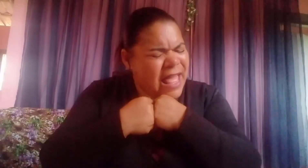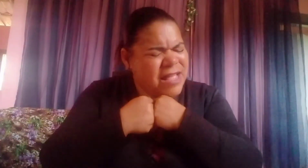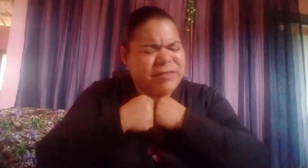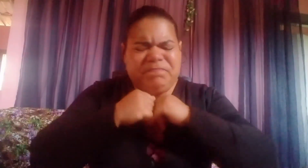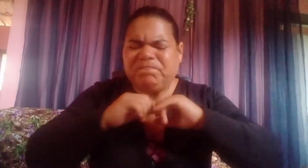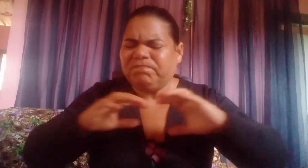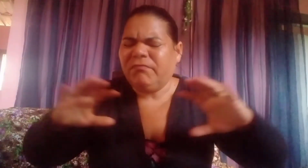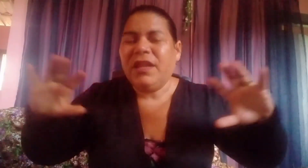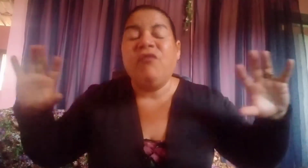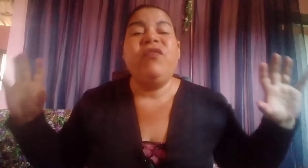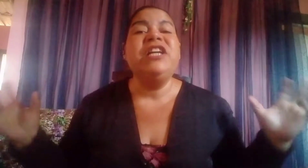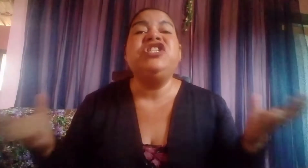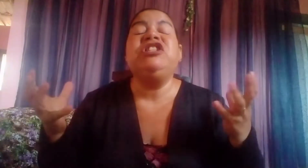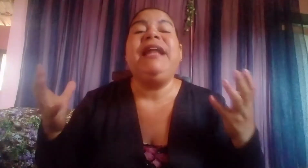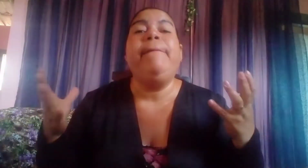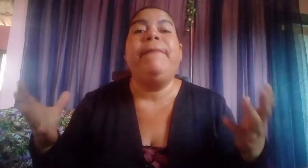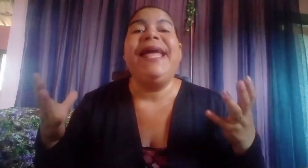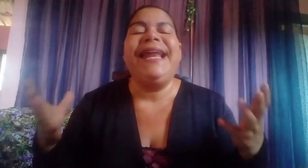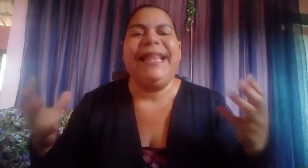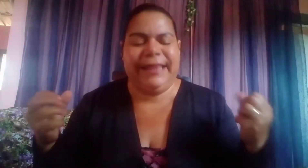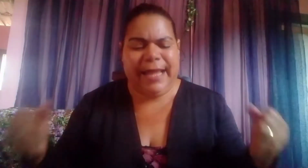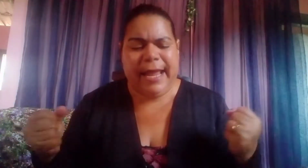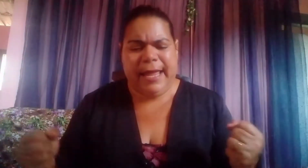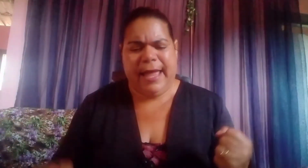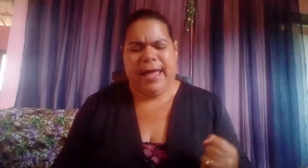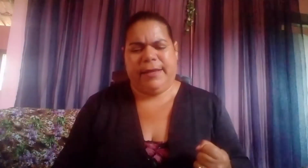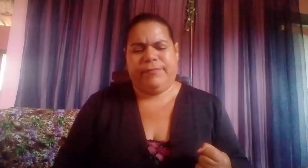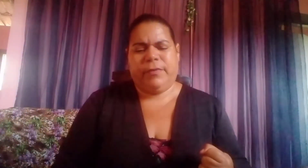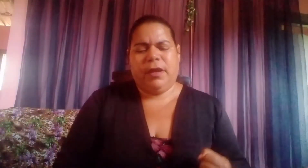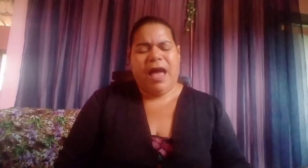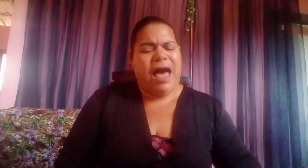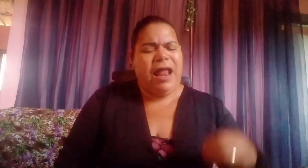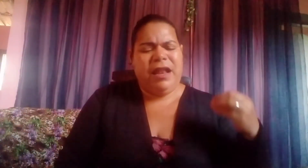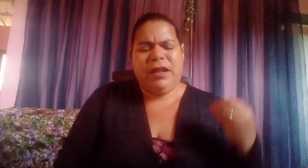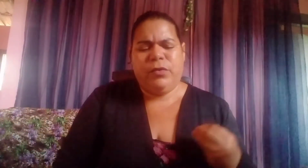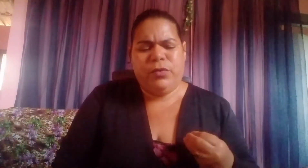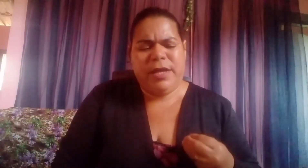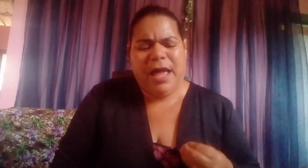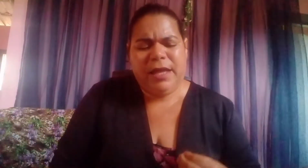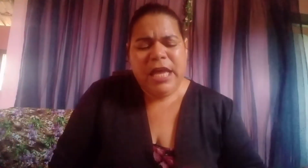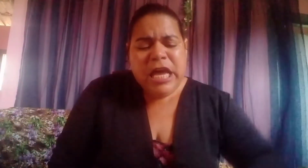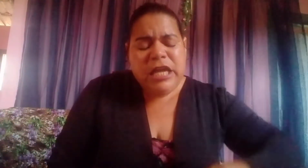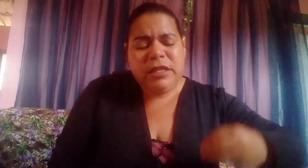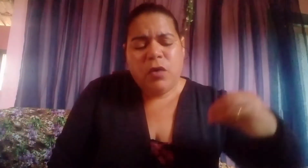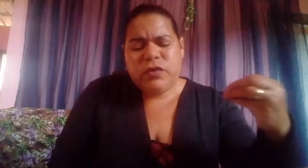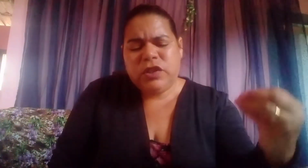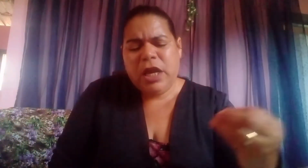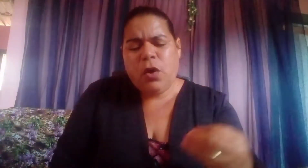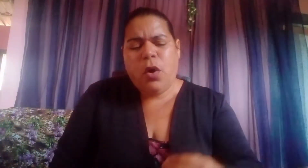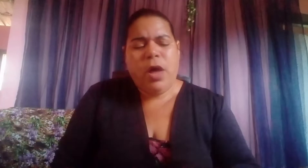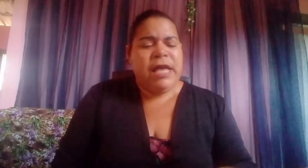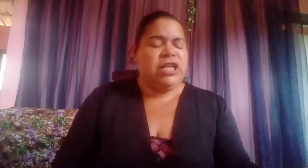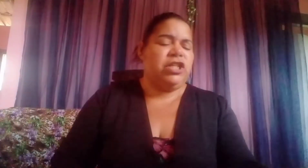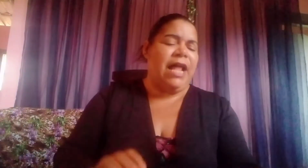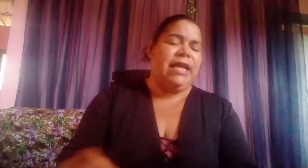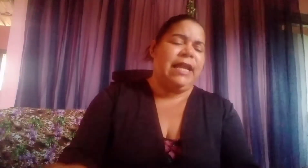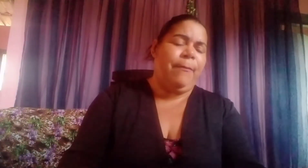faz tremer a terra. Aleluia! Então, o Senhor está ali na